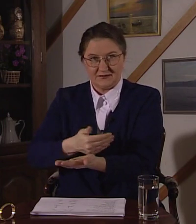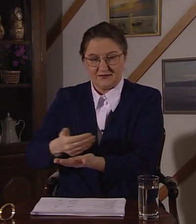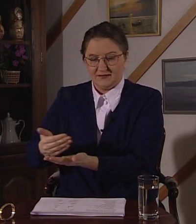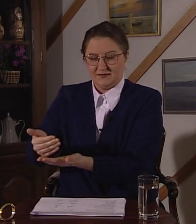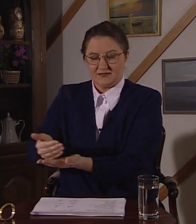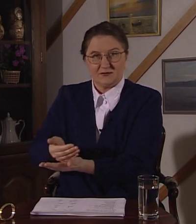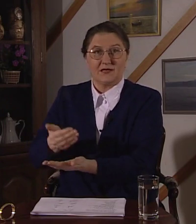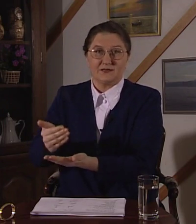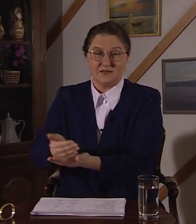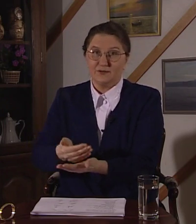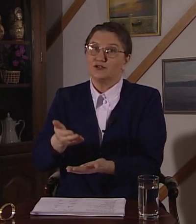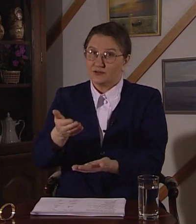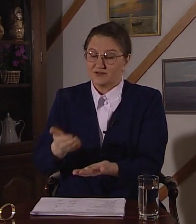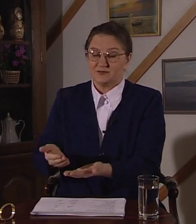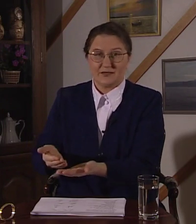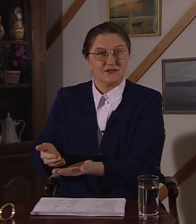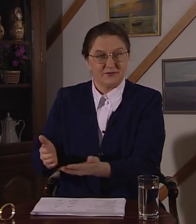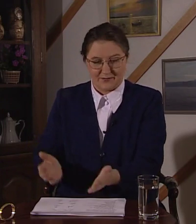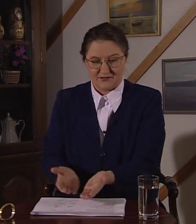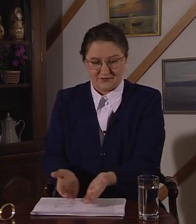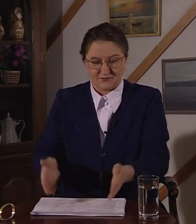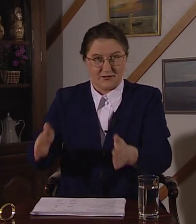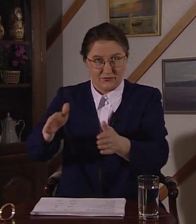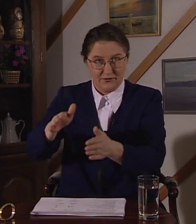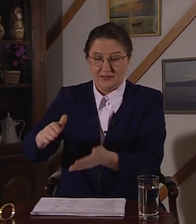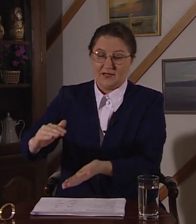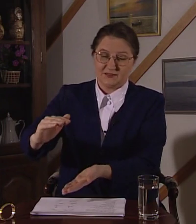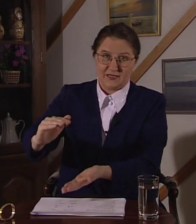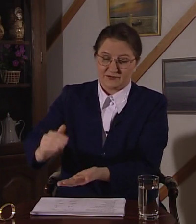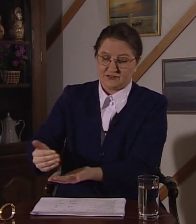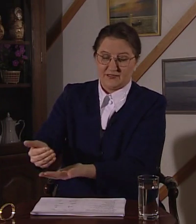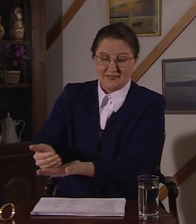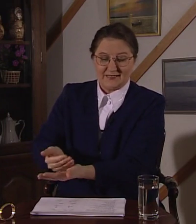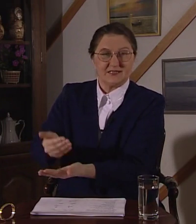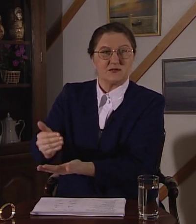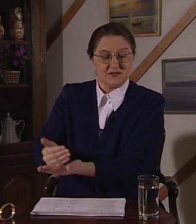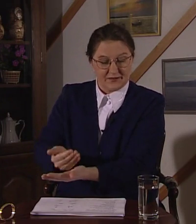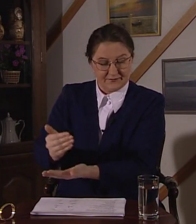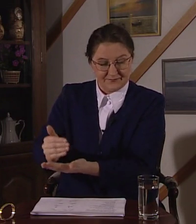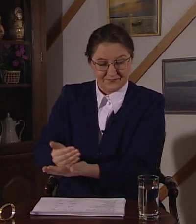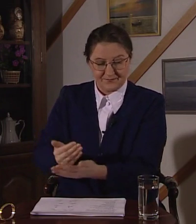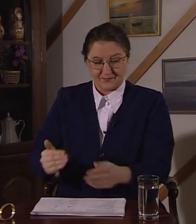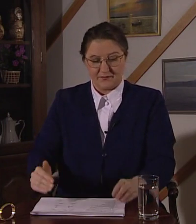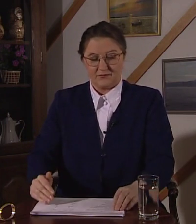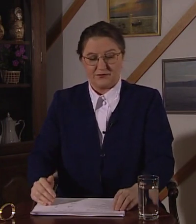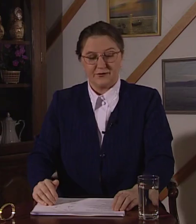И. Сметана. И мы тоже, в общем-то, сметану собираем. Если у нас молоко. Остаявшееся. Сметана. Творог.